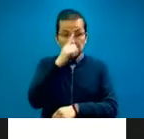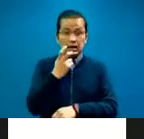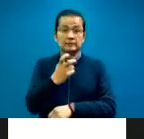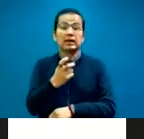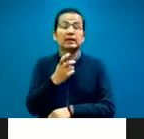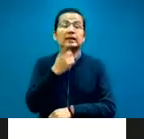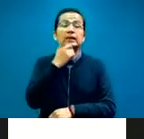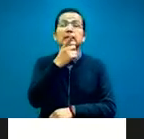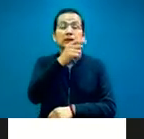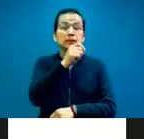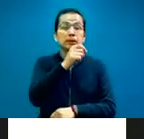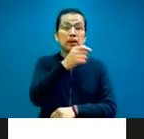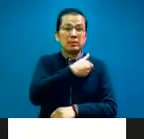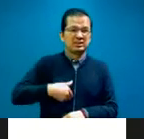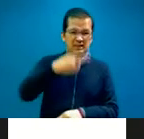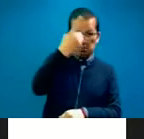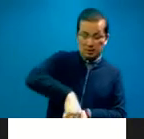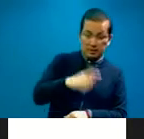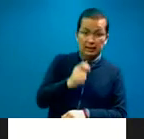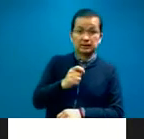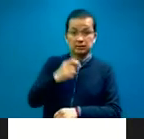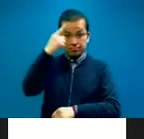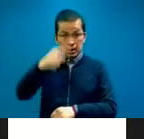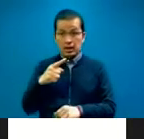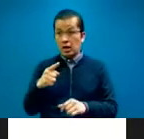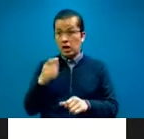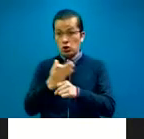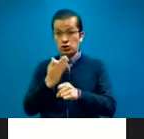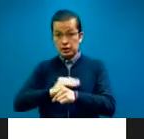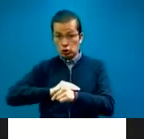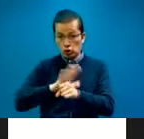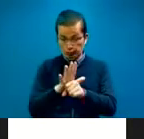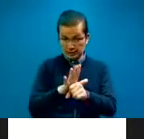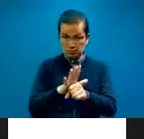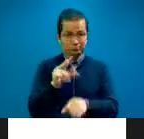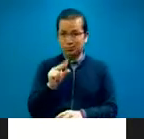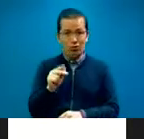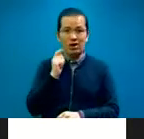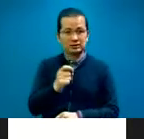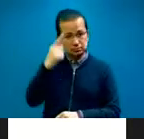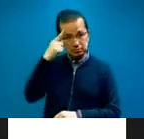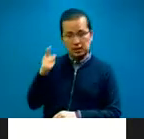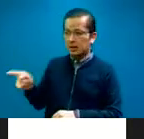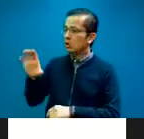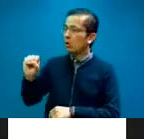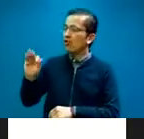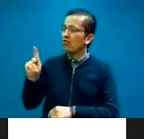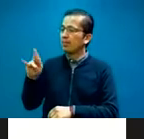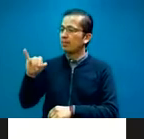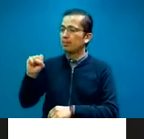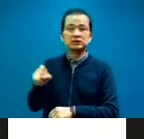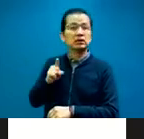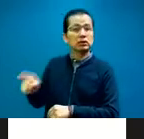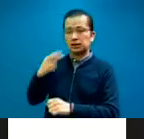decreto no habla de la pandemia, habla de poner a COFEPRIS en, en, este, como agencia